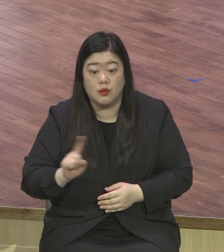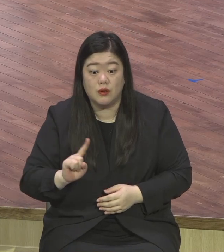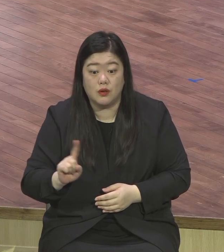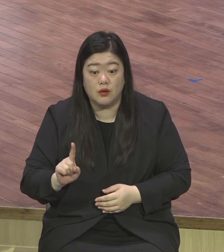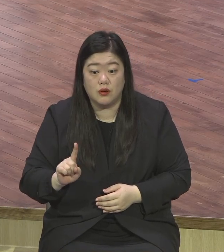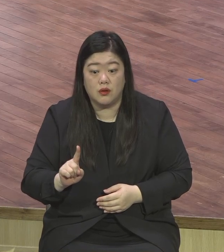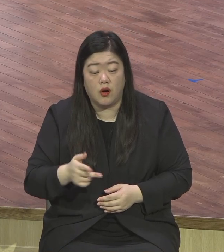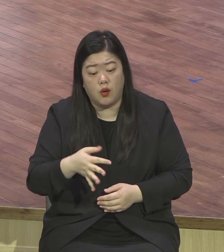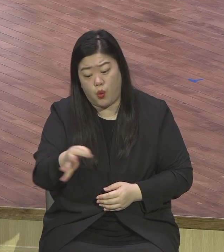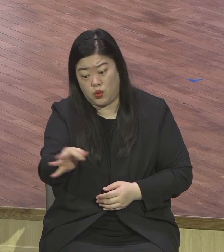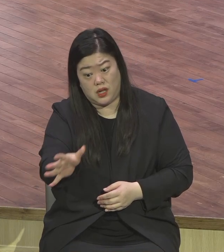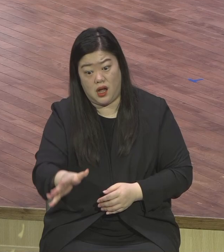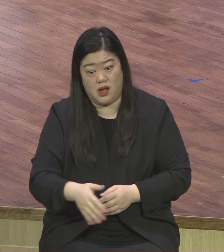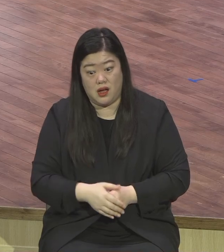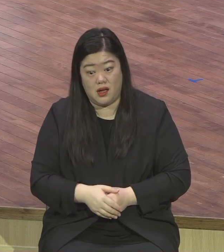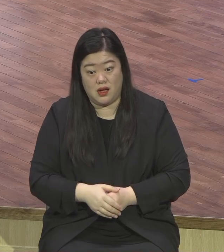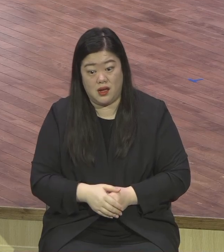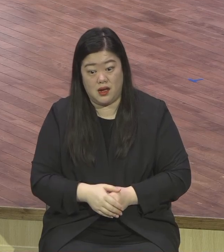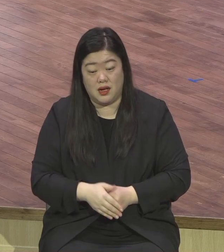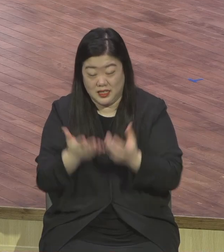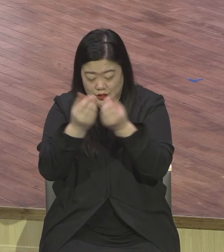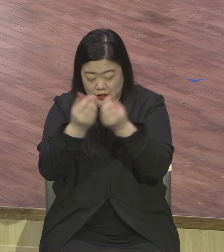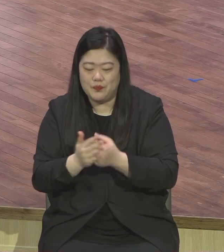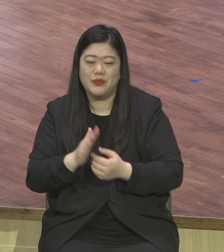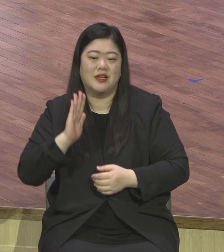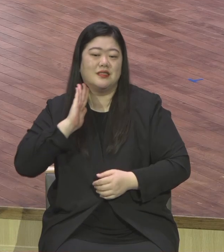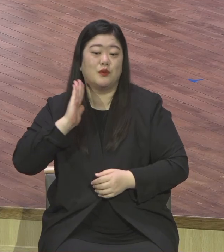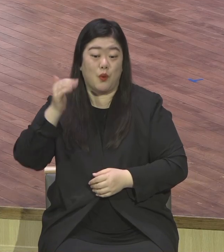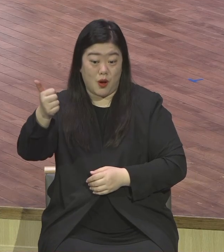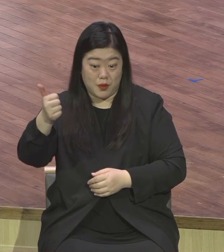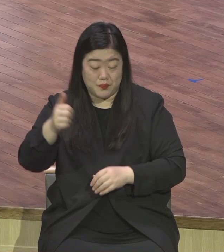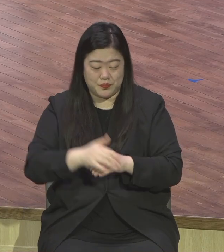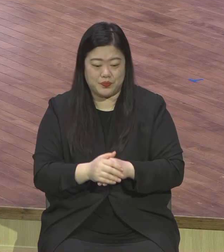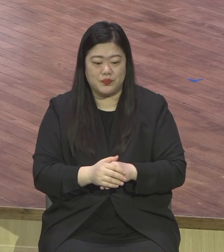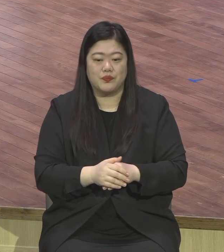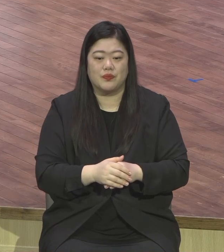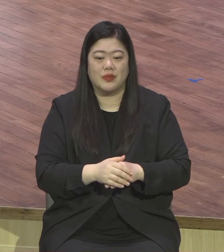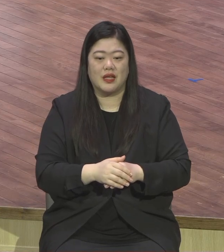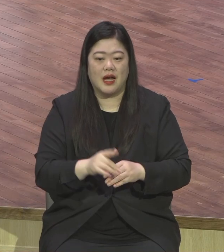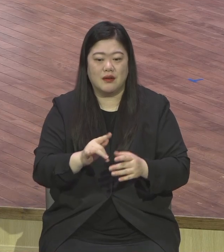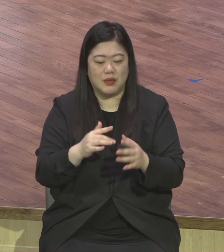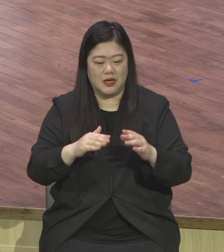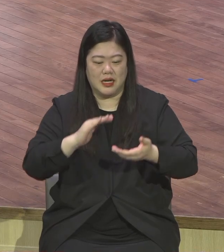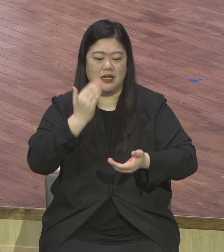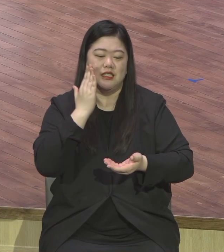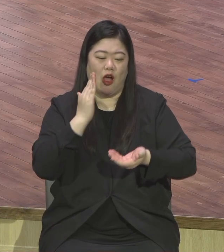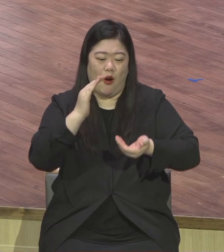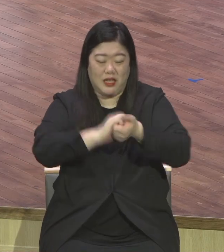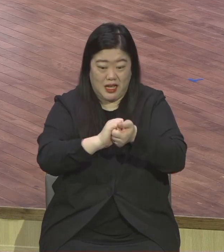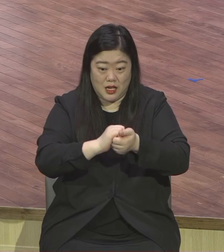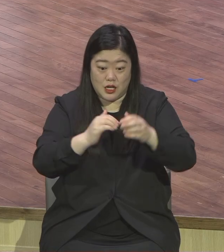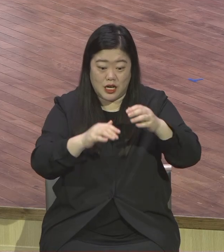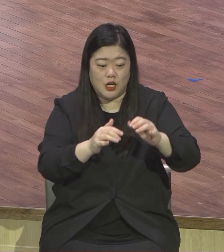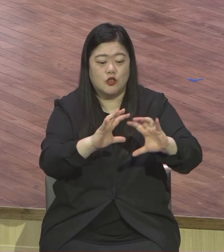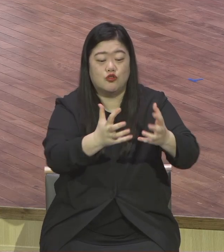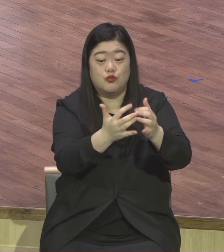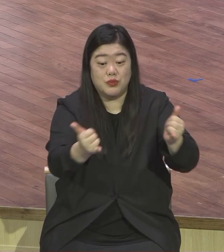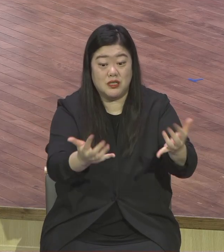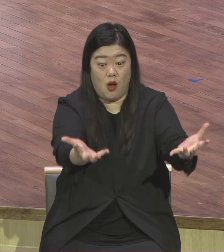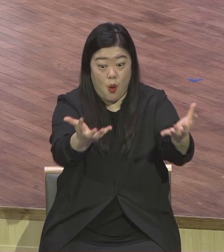대통령이 도숙자들 다 불러갖고 공짜로 팍팍 그냥 선물 주는 겁니다. 그걸 불러주는 공짜로 받으면 돼요. 아이고